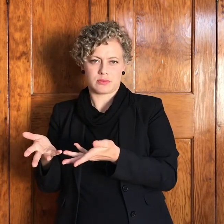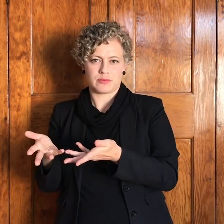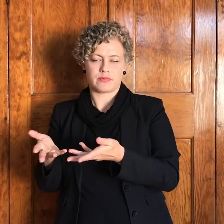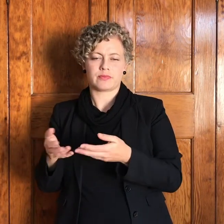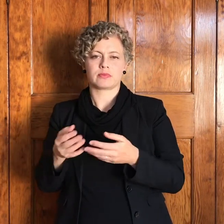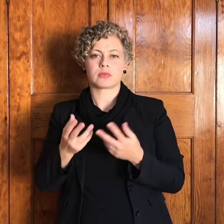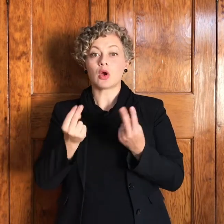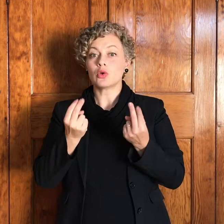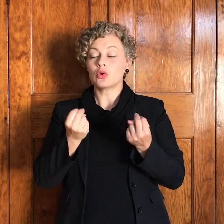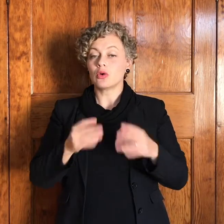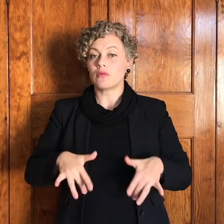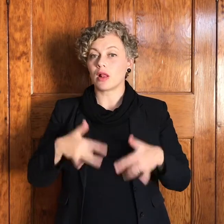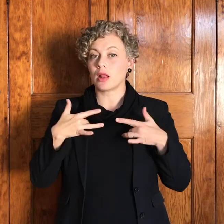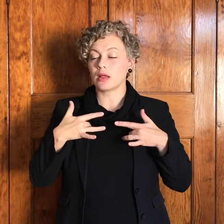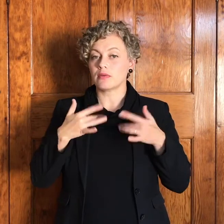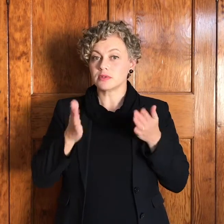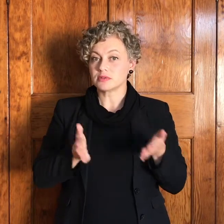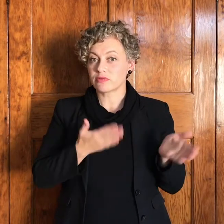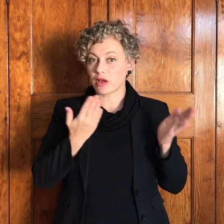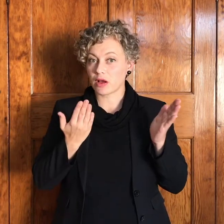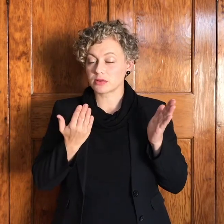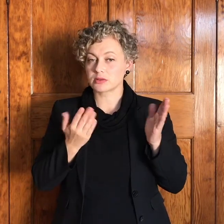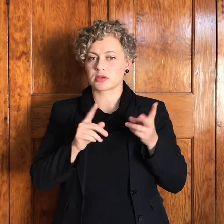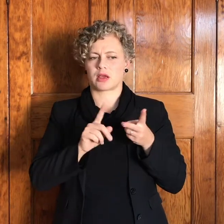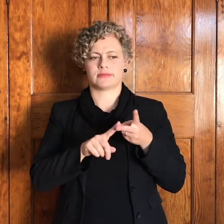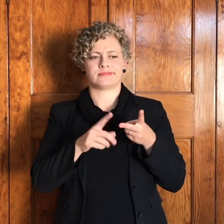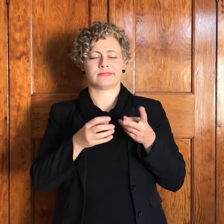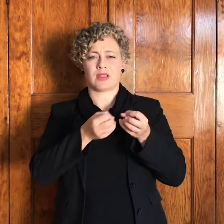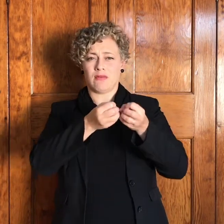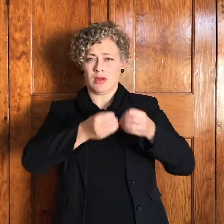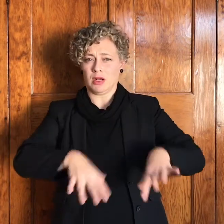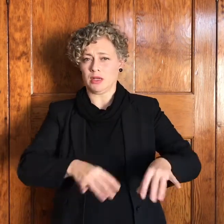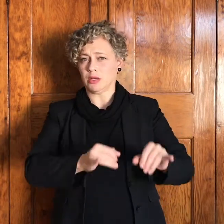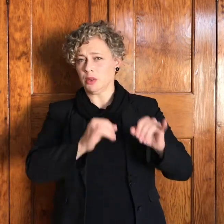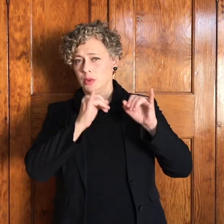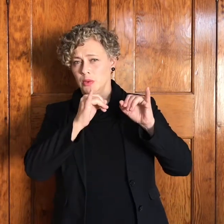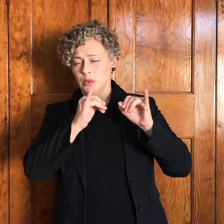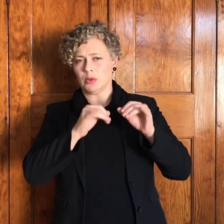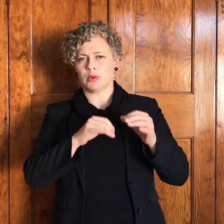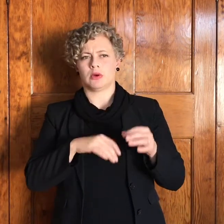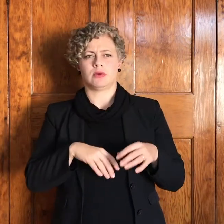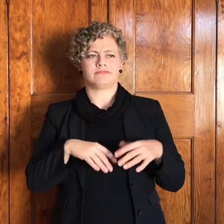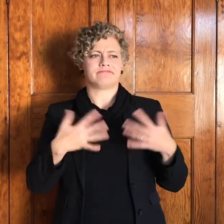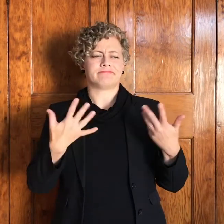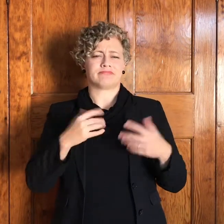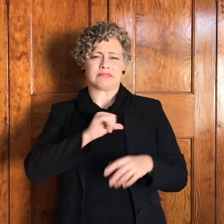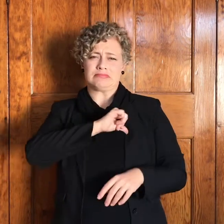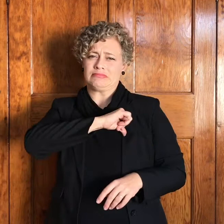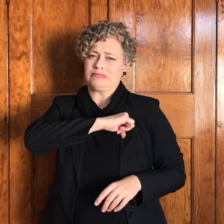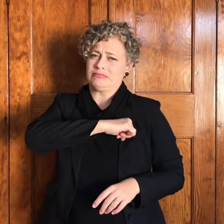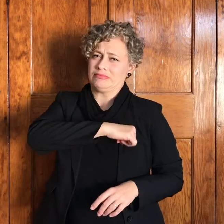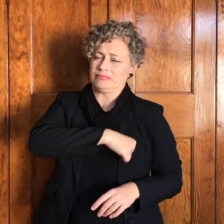een nieuwe levensfase groot verlies hartseer siekte